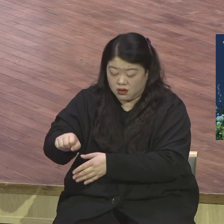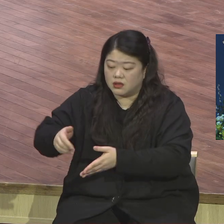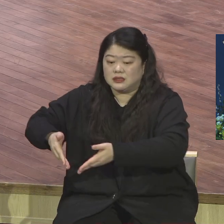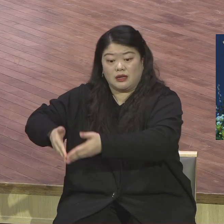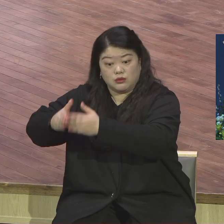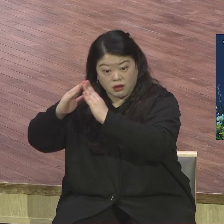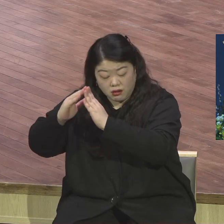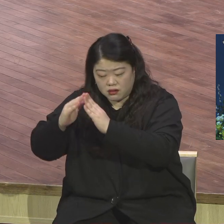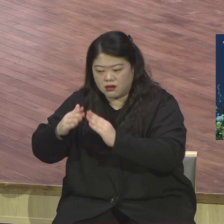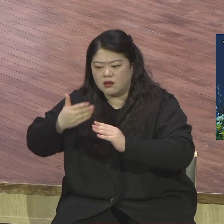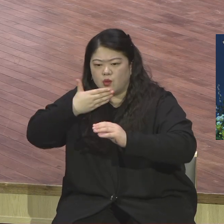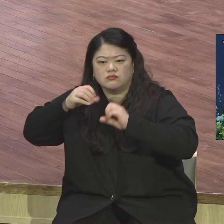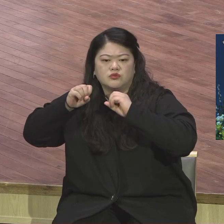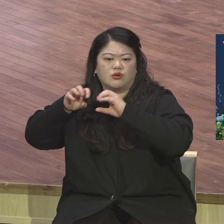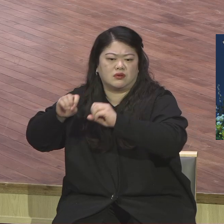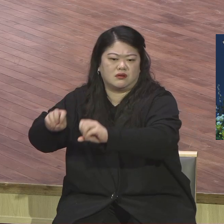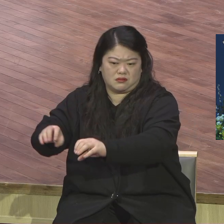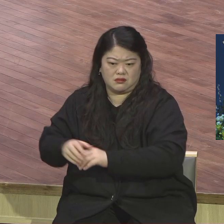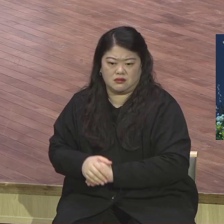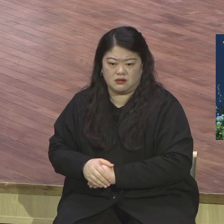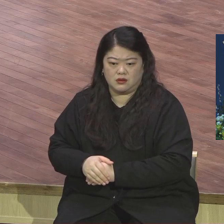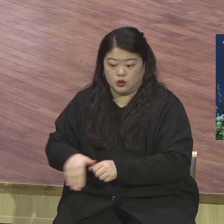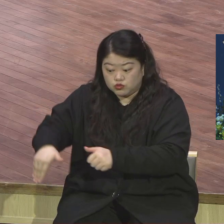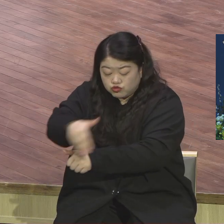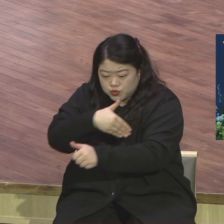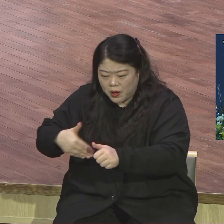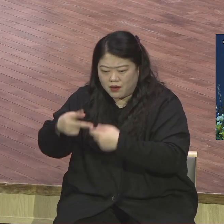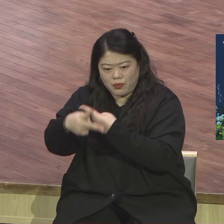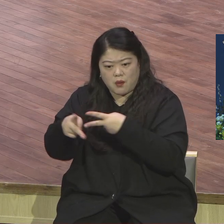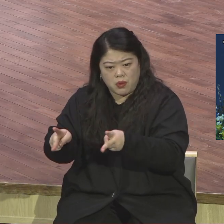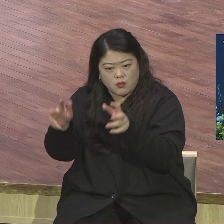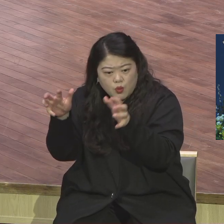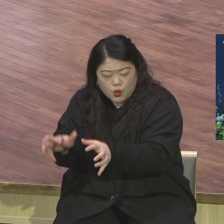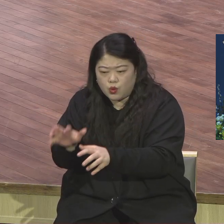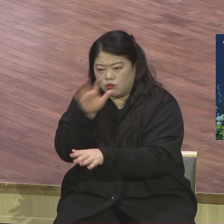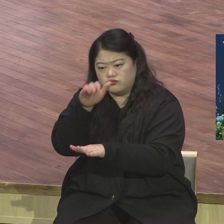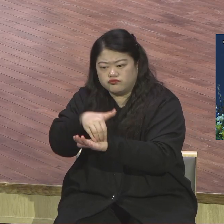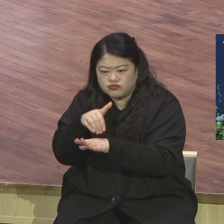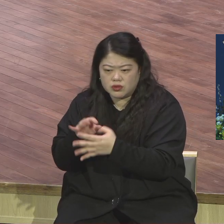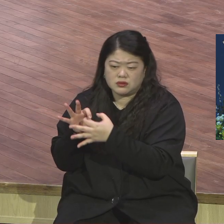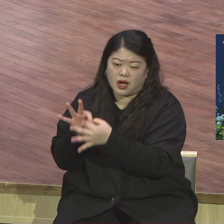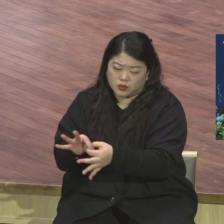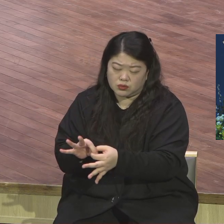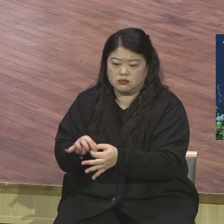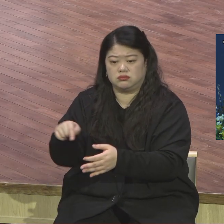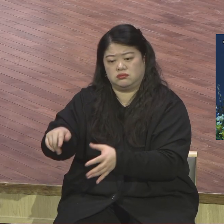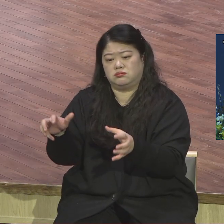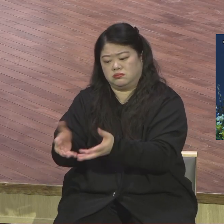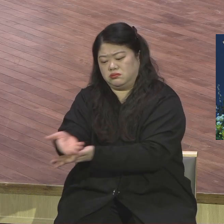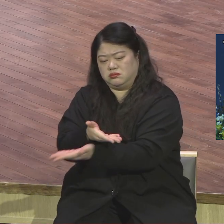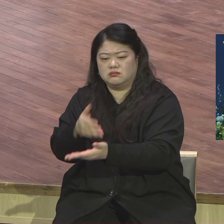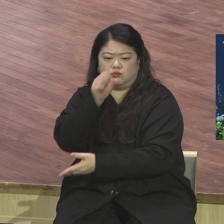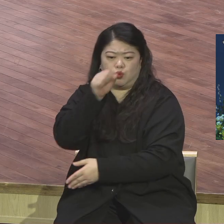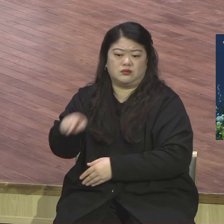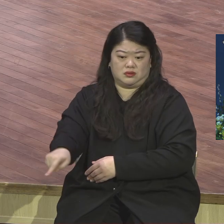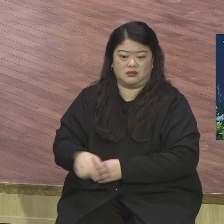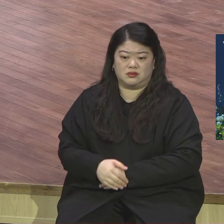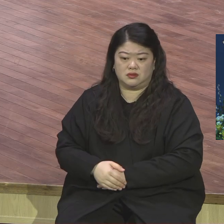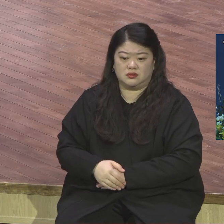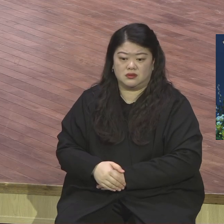단민족들 그 주위에 있는 종족들이 와서 예배 들을 수 있도록 성경 공부할 수 있도록 마음껏 먹고 교제할 수 있도록